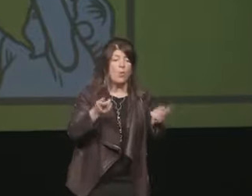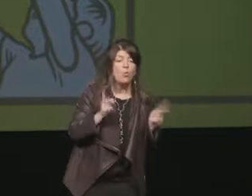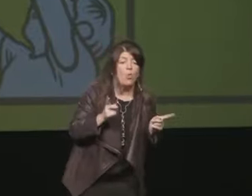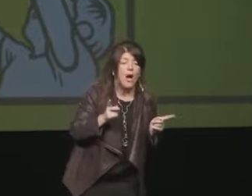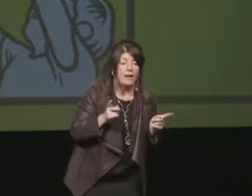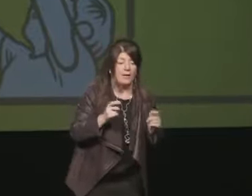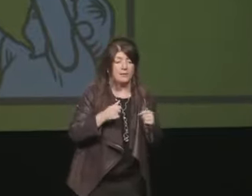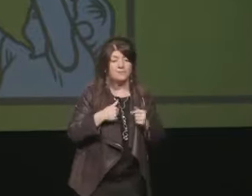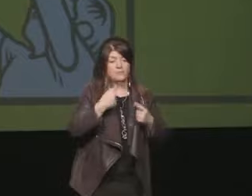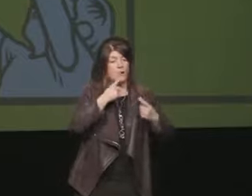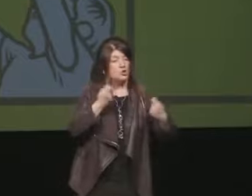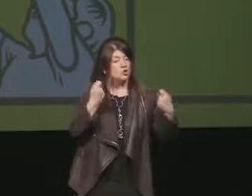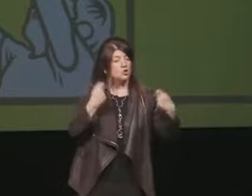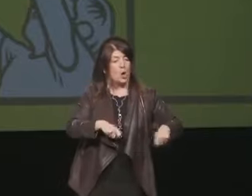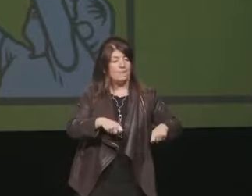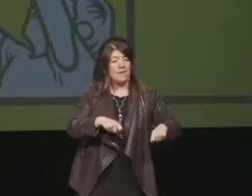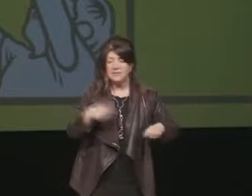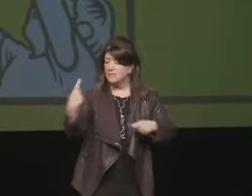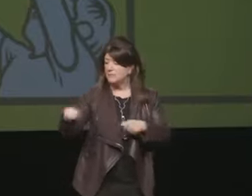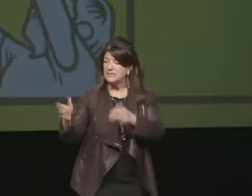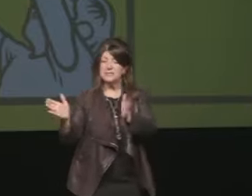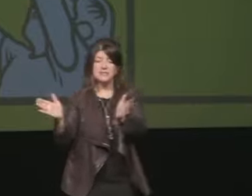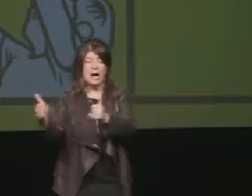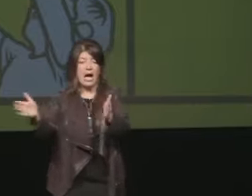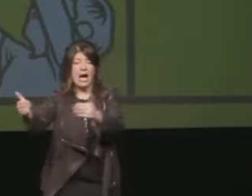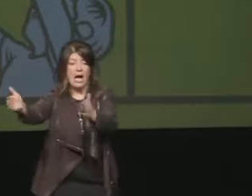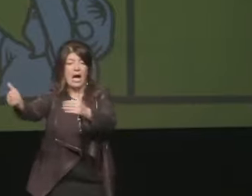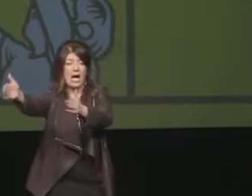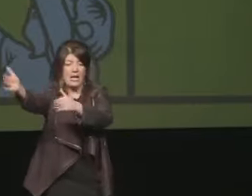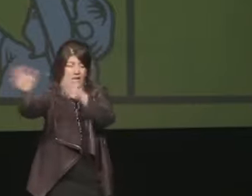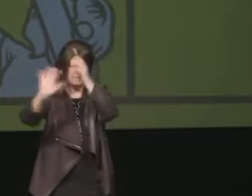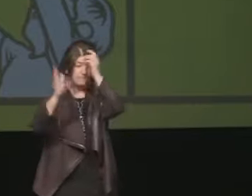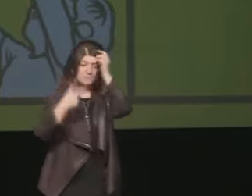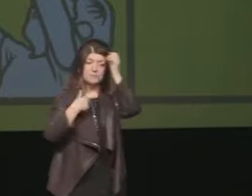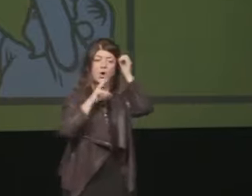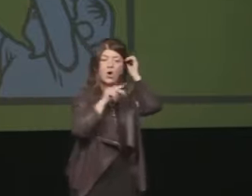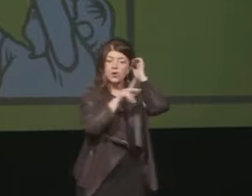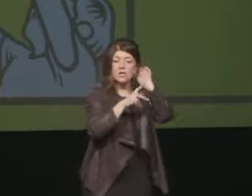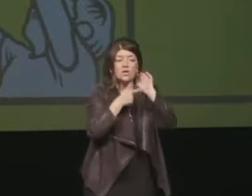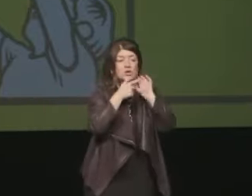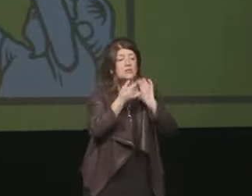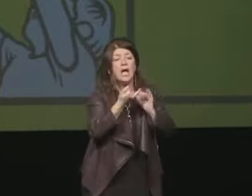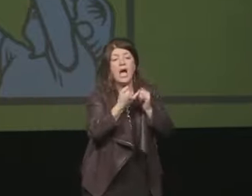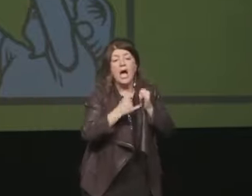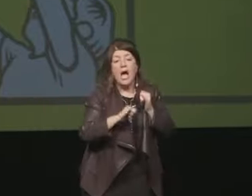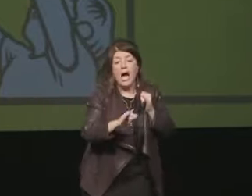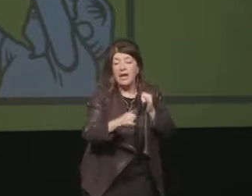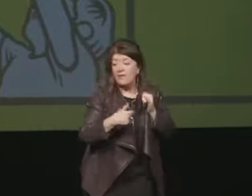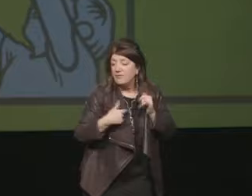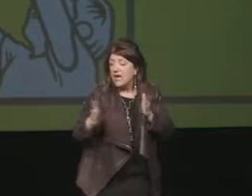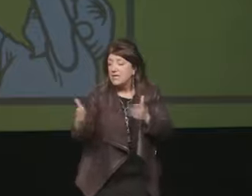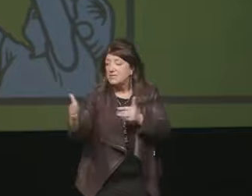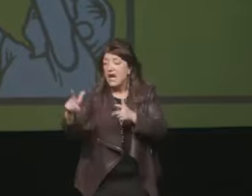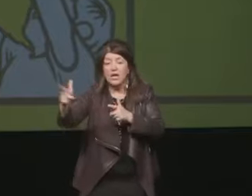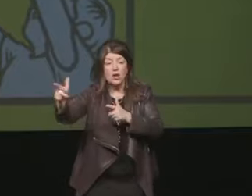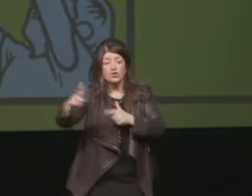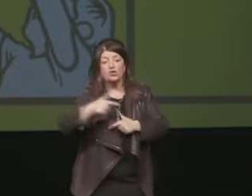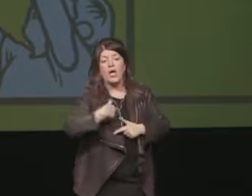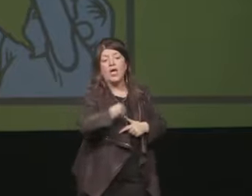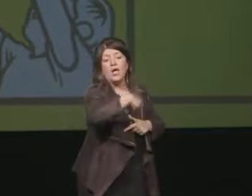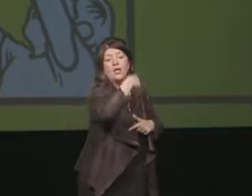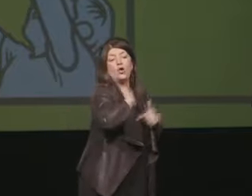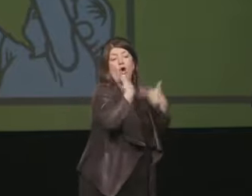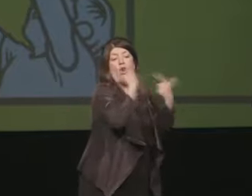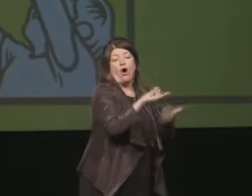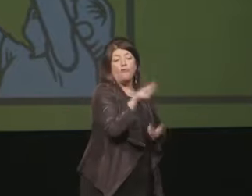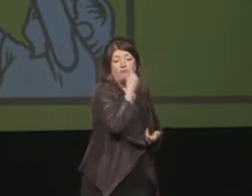sulle sale con Pierpaolo Lucano di Repubblica gli ho detto allora guarda se alla fine non ci saranno le sale ti pago una cena a cambio se